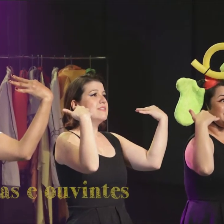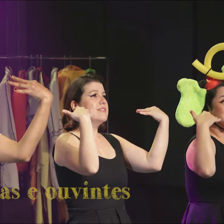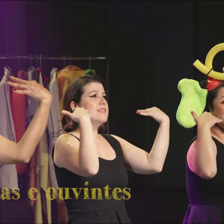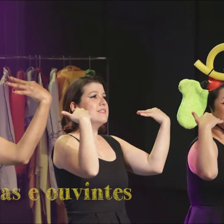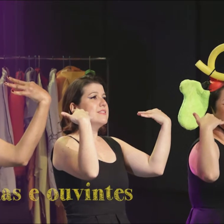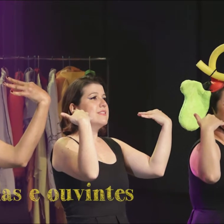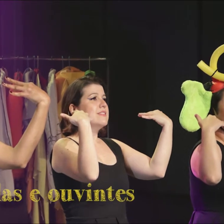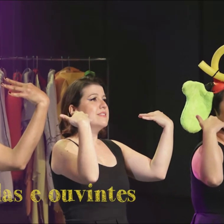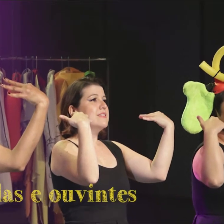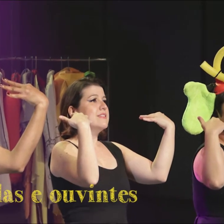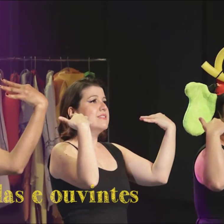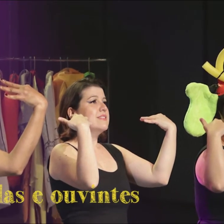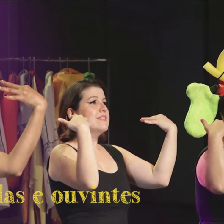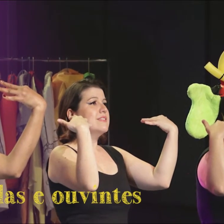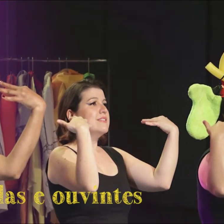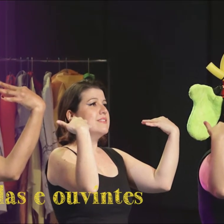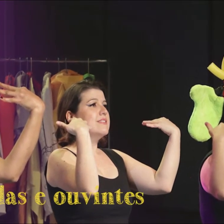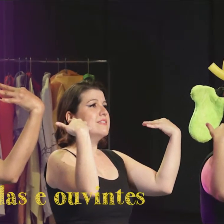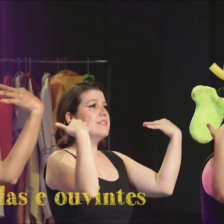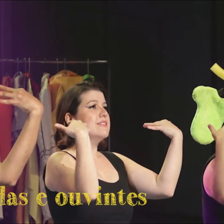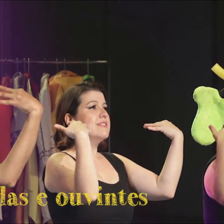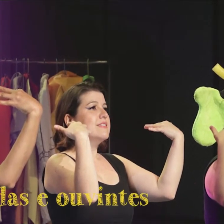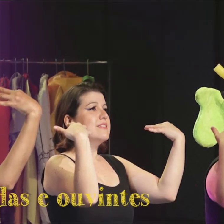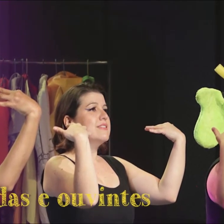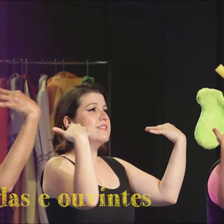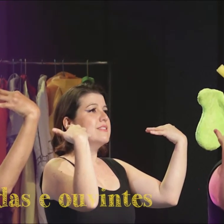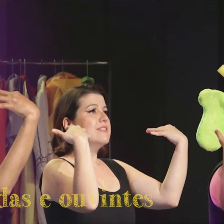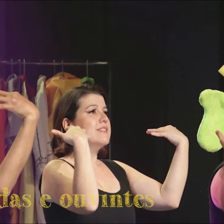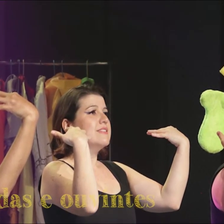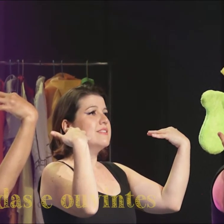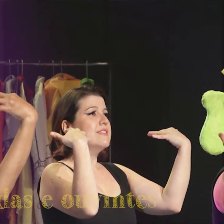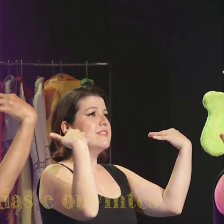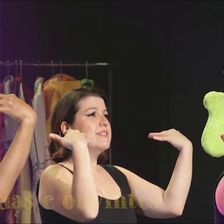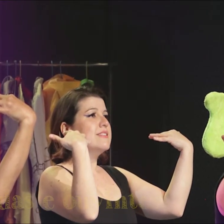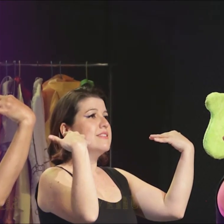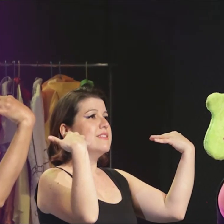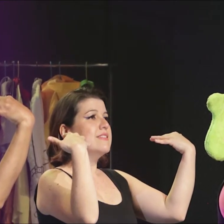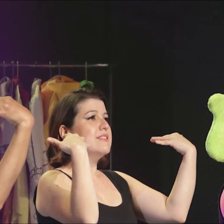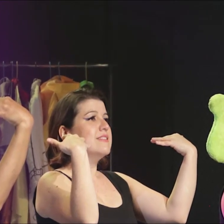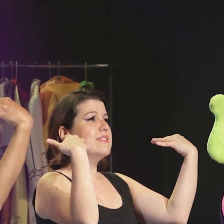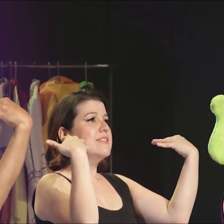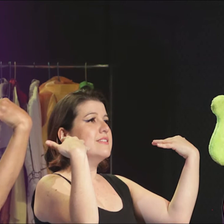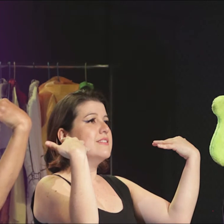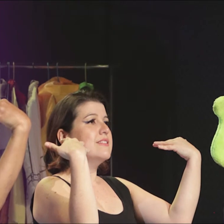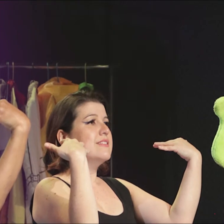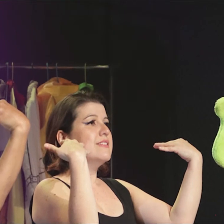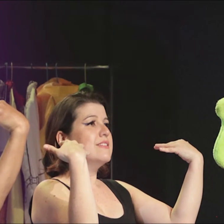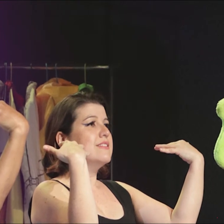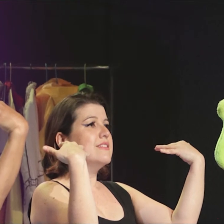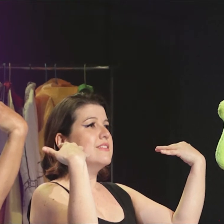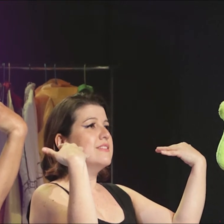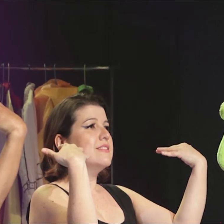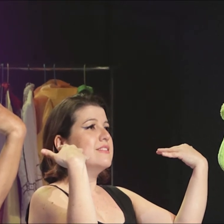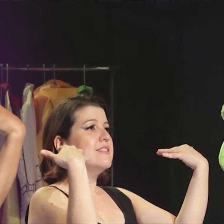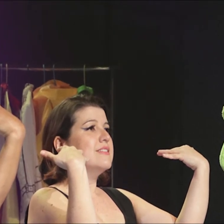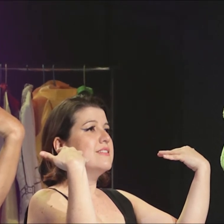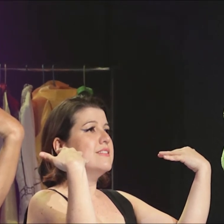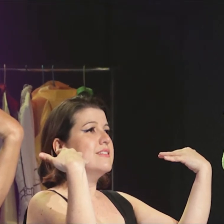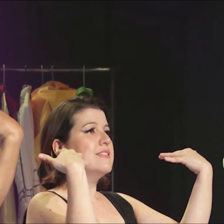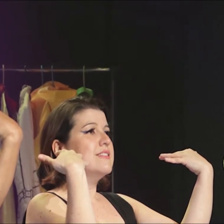roupas com alguns figurinos pendurados. Em frente estão quatro mulheres, uma ao lado da outra com as palmas das mãos abertas para baixo,